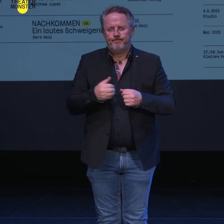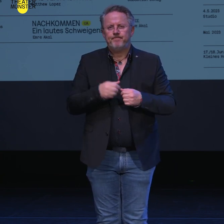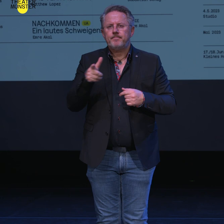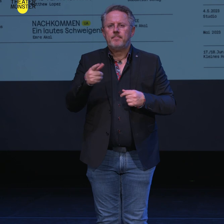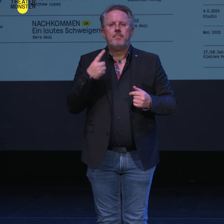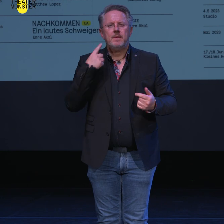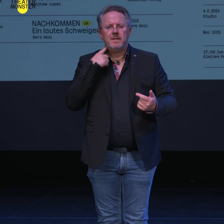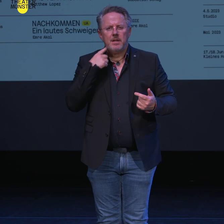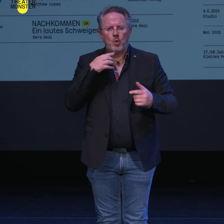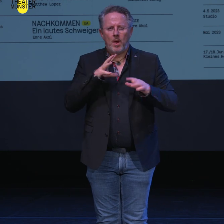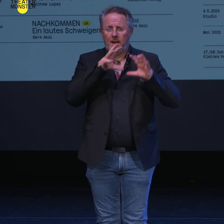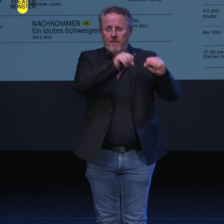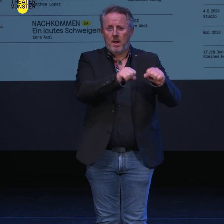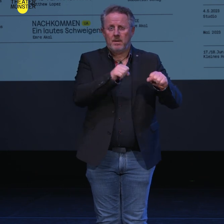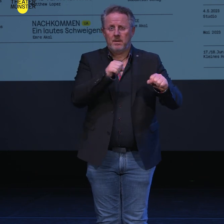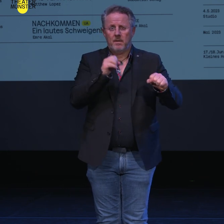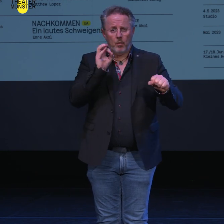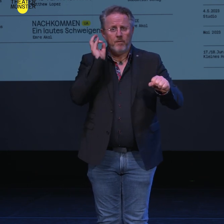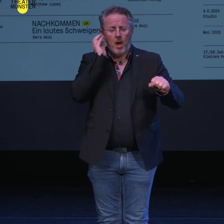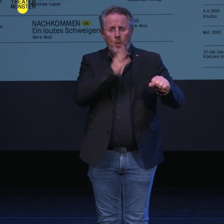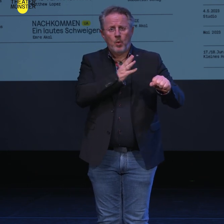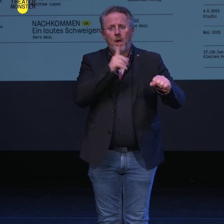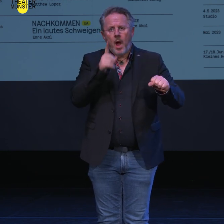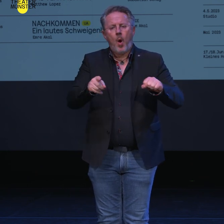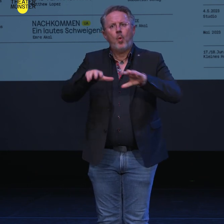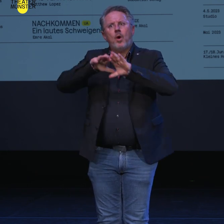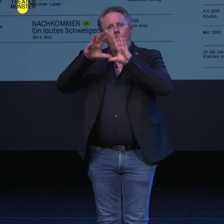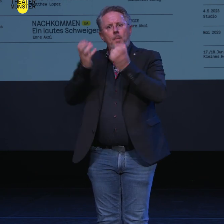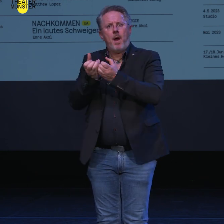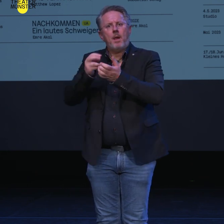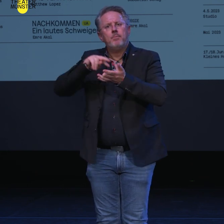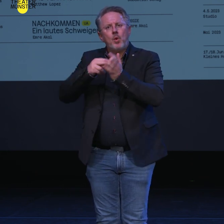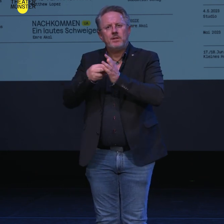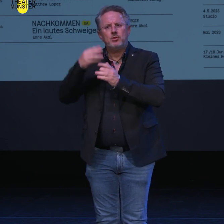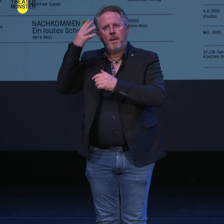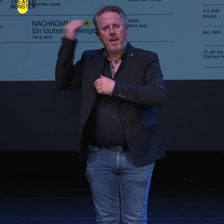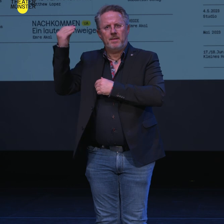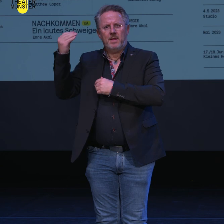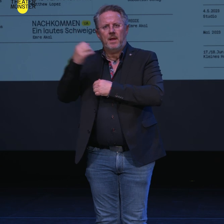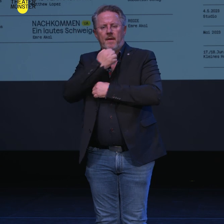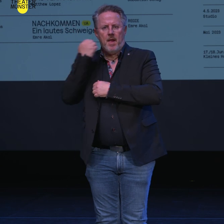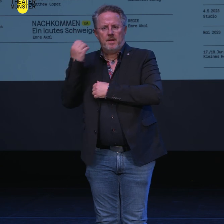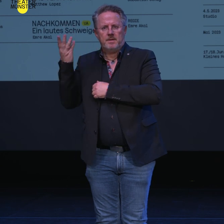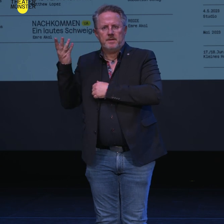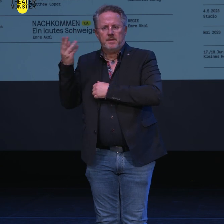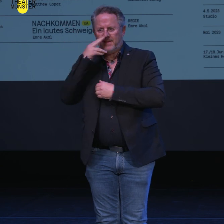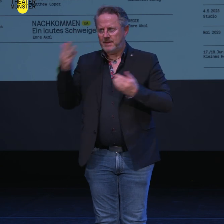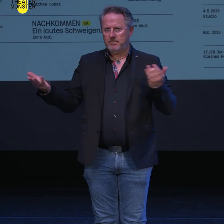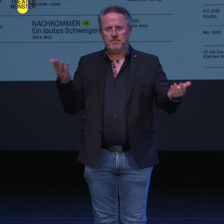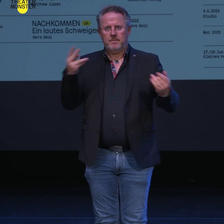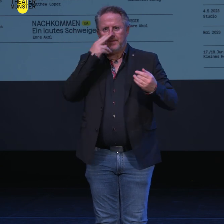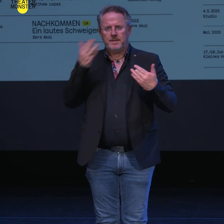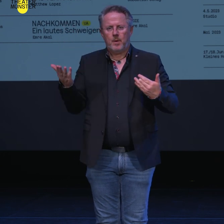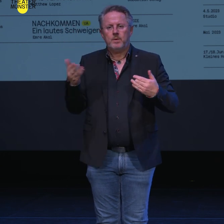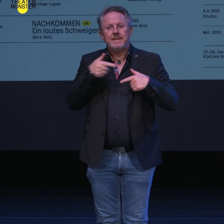sexuelle Gewalt gegen Frauen parallel zu denken mit globaler, politischer und männlicher Gewalt. Wir werden